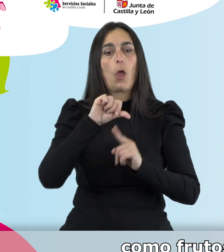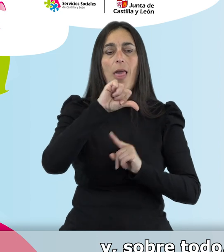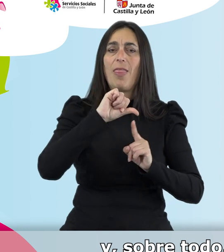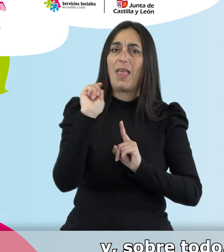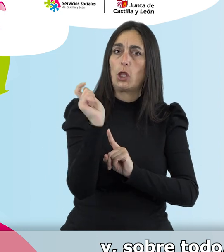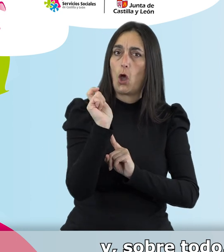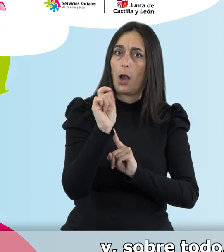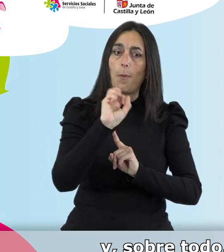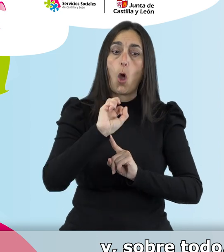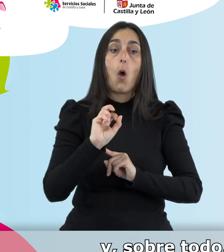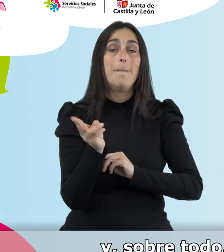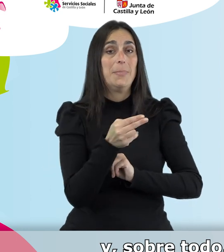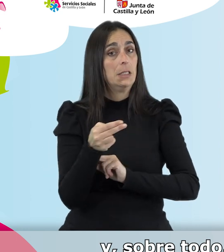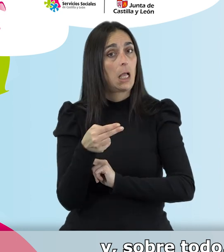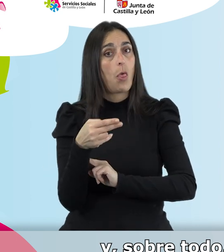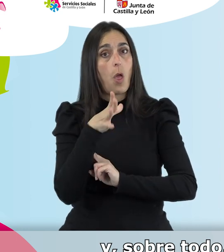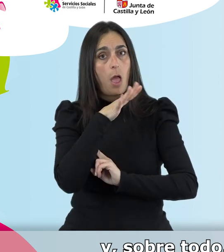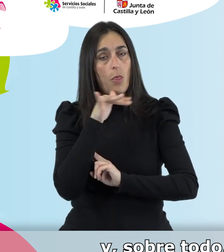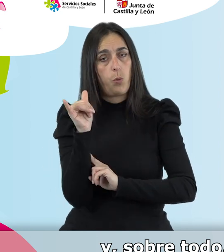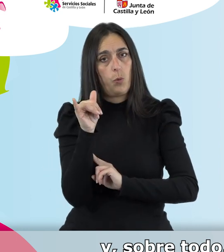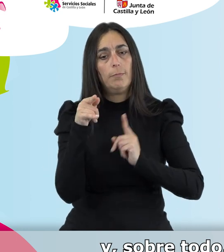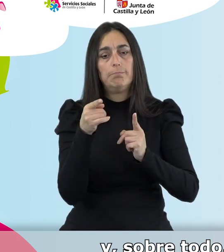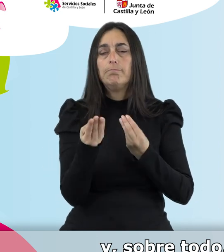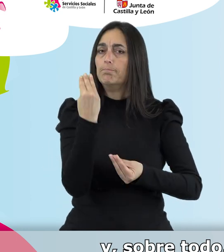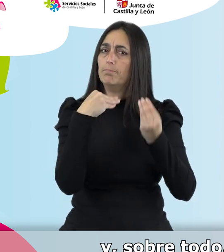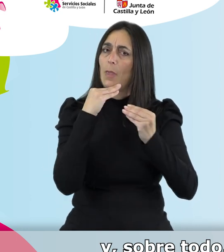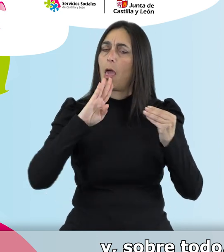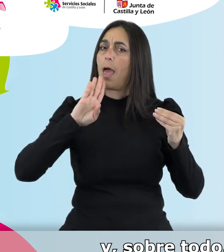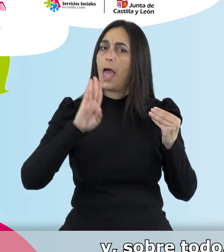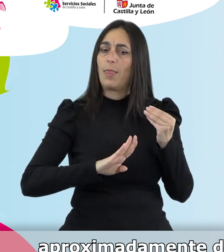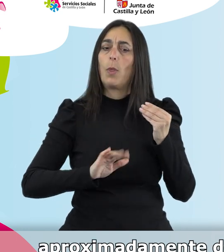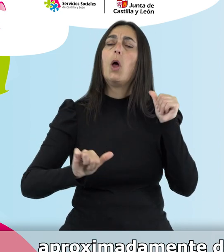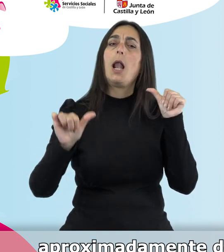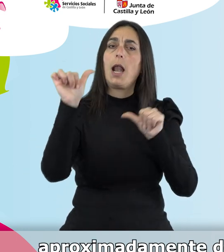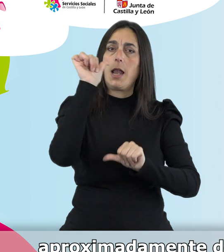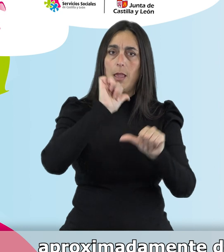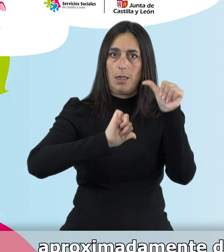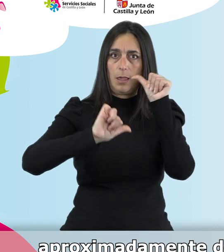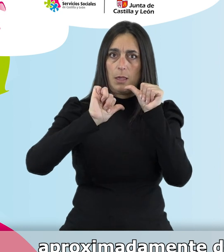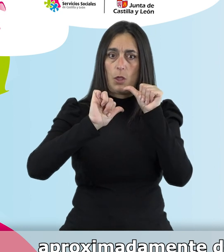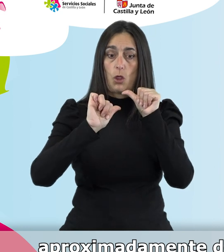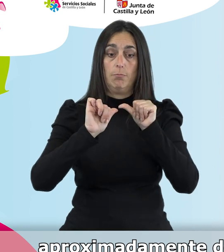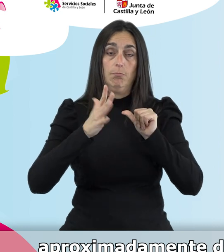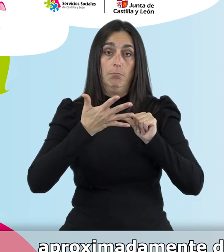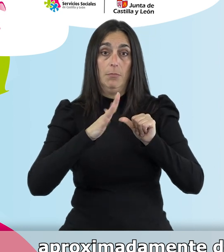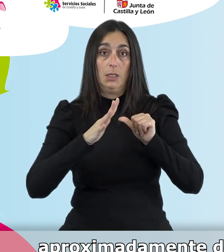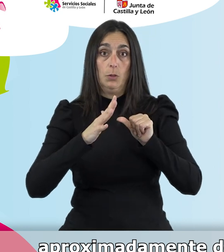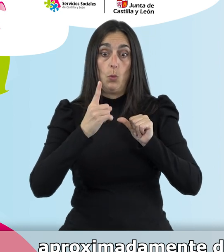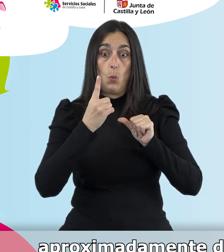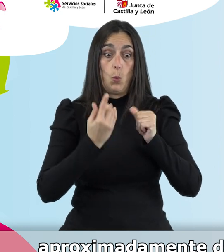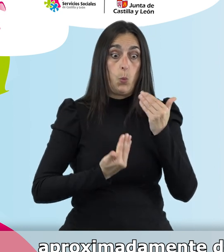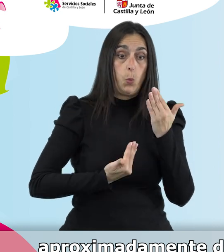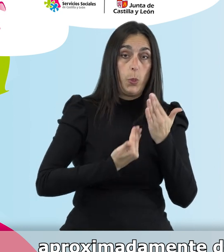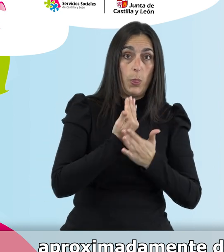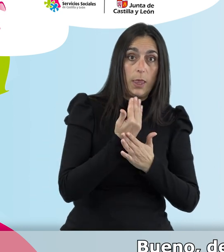azul, y sobre todo, y también con una ingesta adecuada de líquidos, aproximadamente dos litros de agua